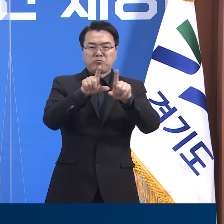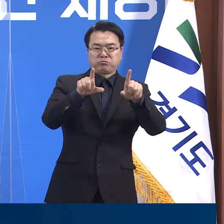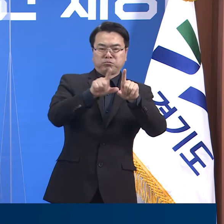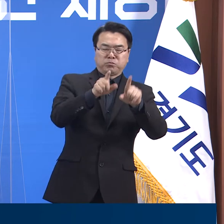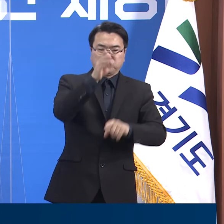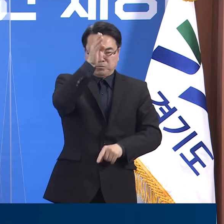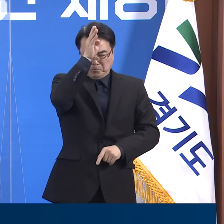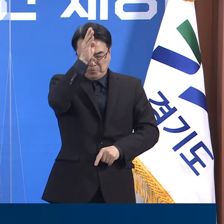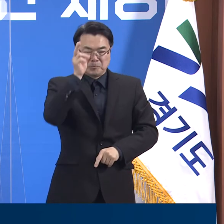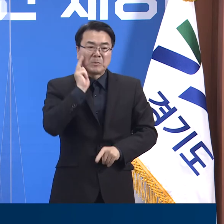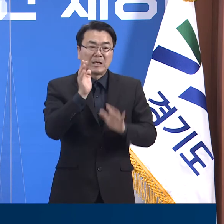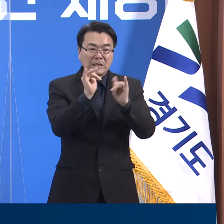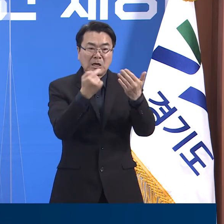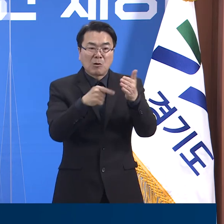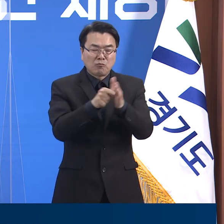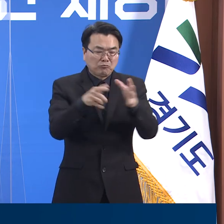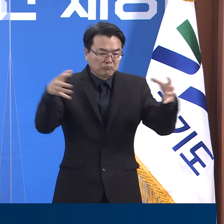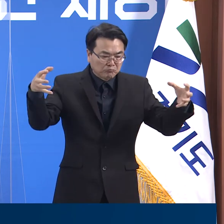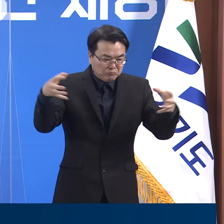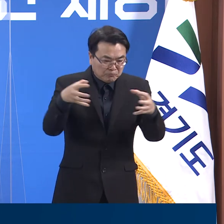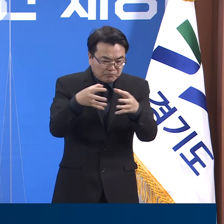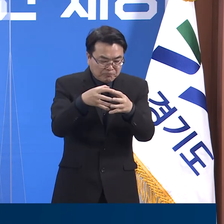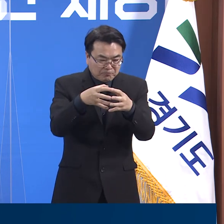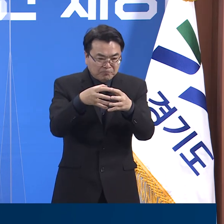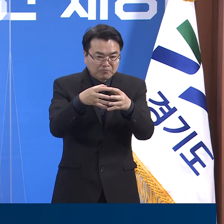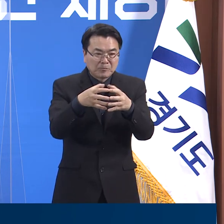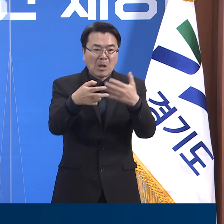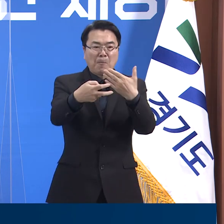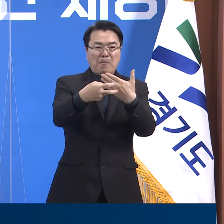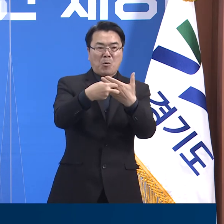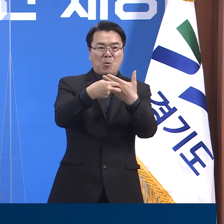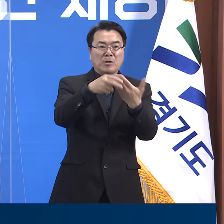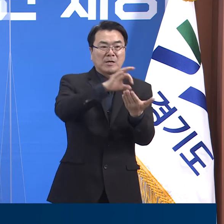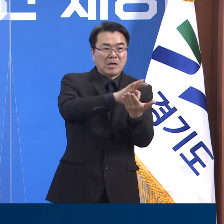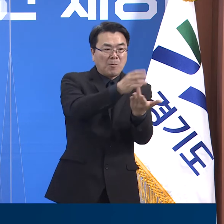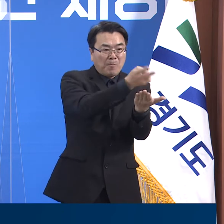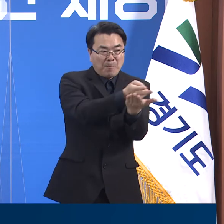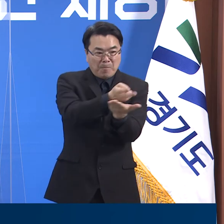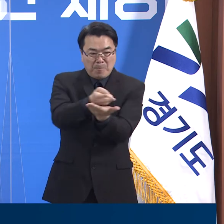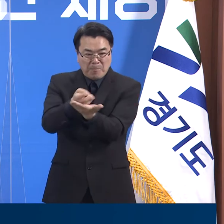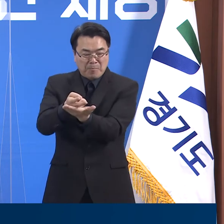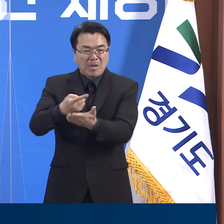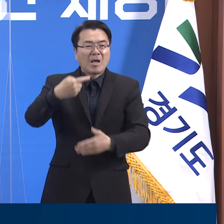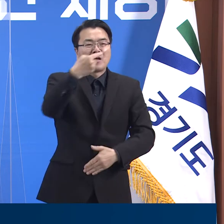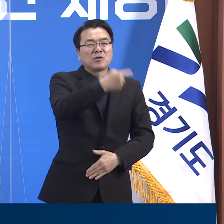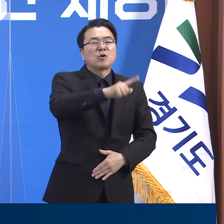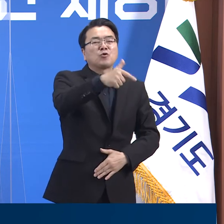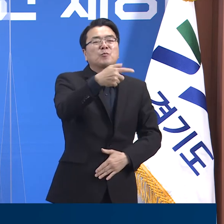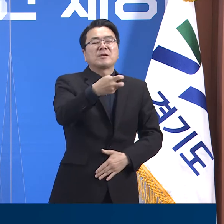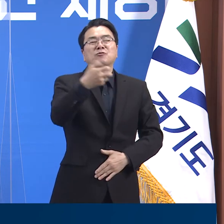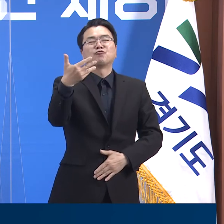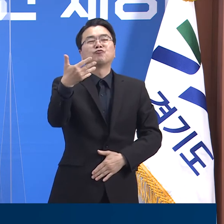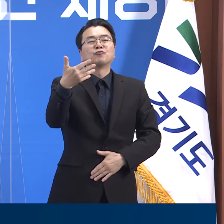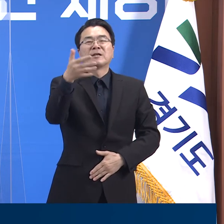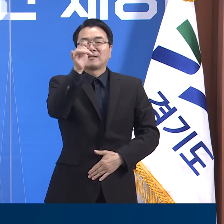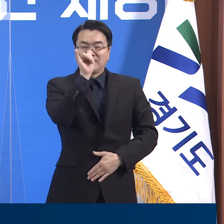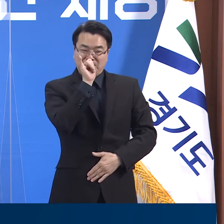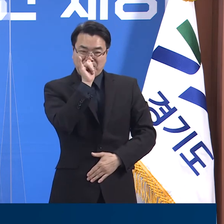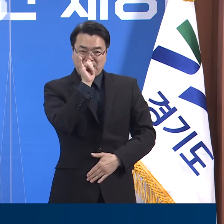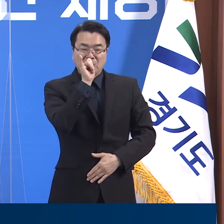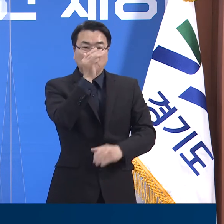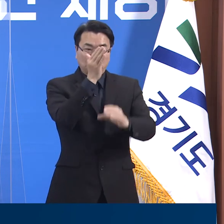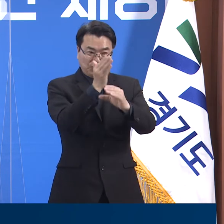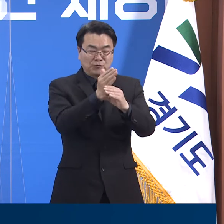중증환자 병상을 합한 도내 의료기관 확보 병상은 총 1629개입니다. 현재